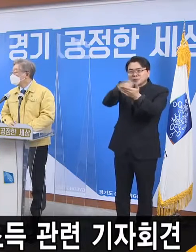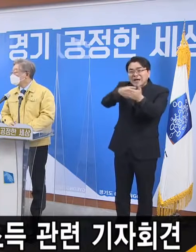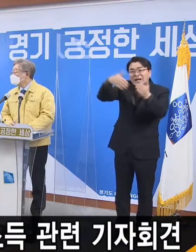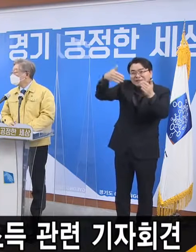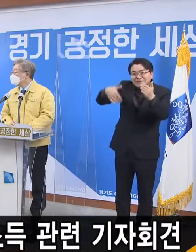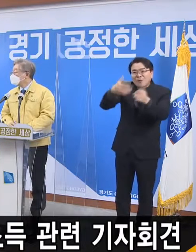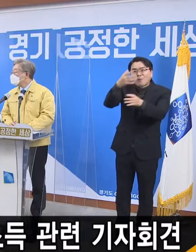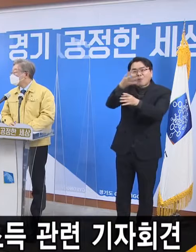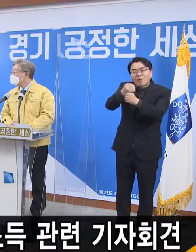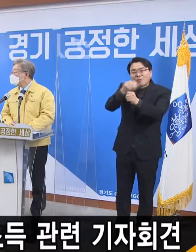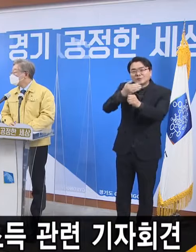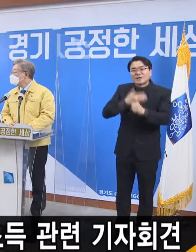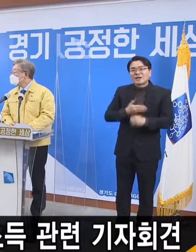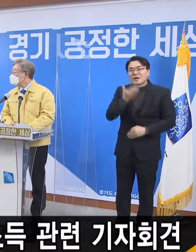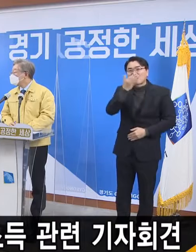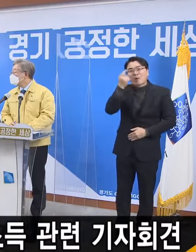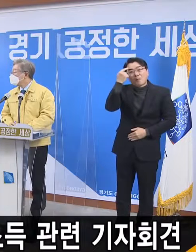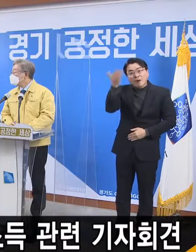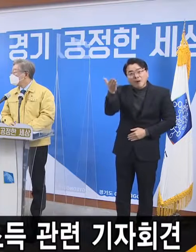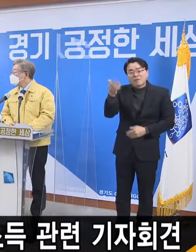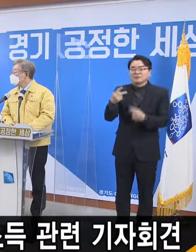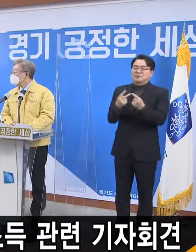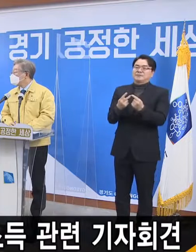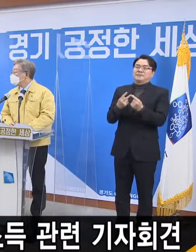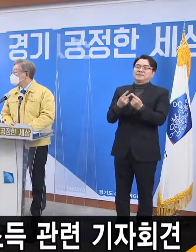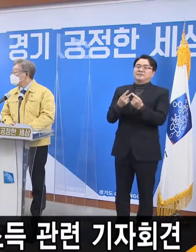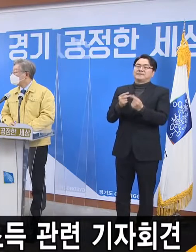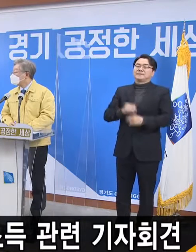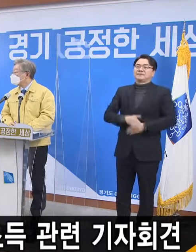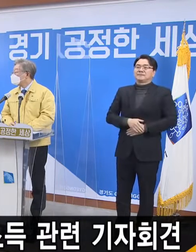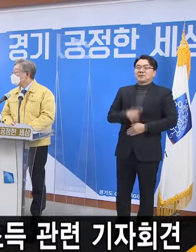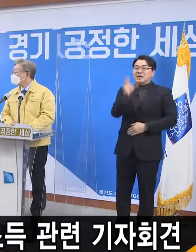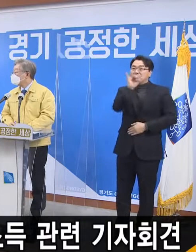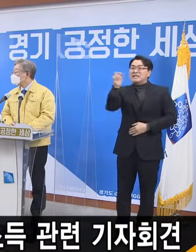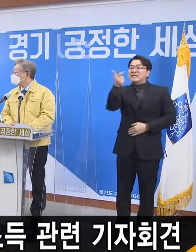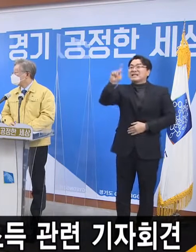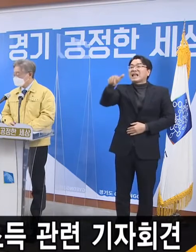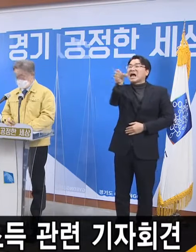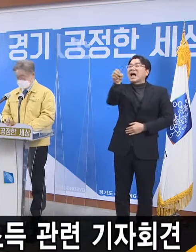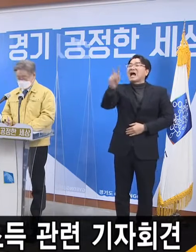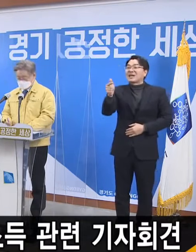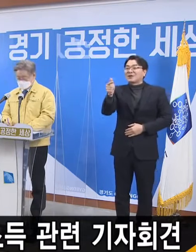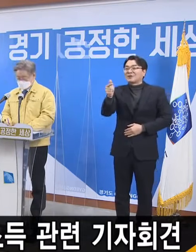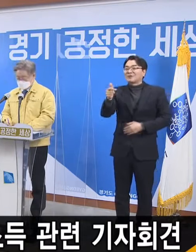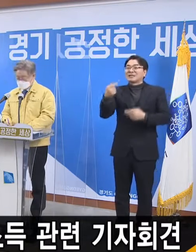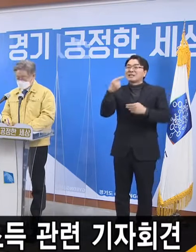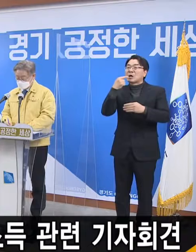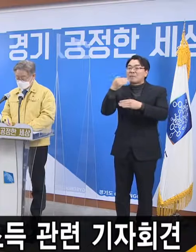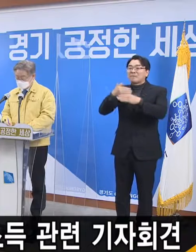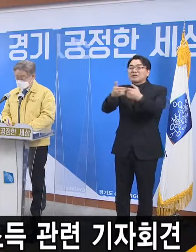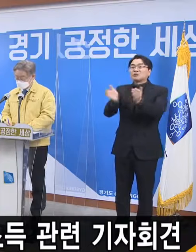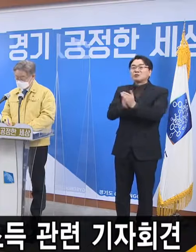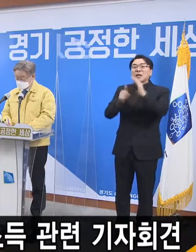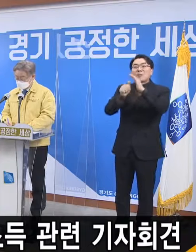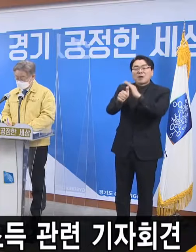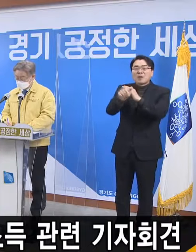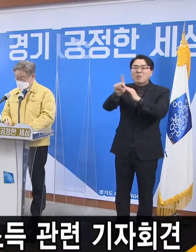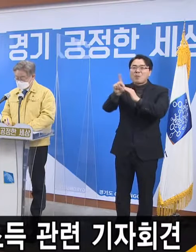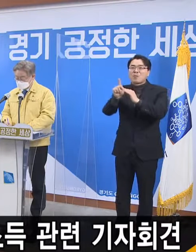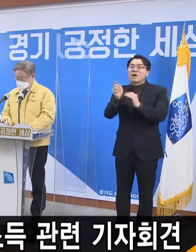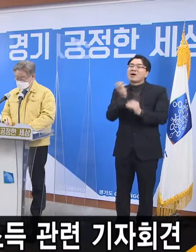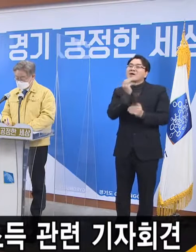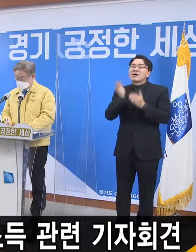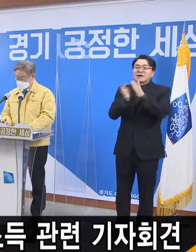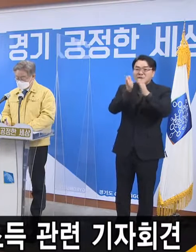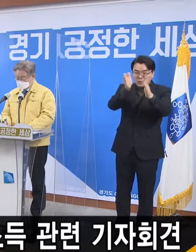수 있는지에 대한 질문이고 두 번째는 이낙연 더불어민주당 대표가 경기도 재난지본소득